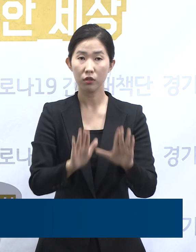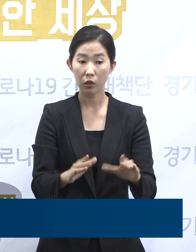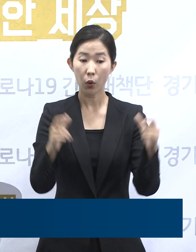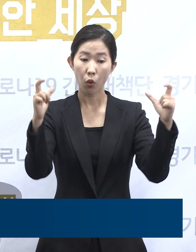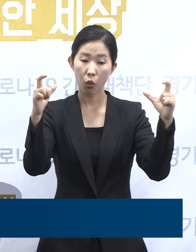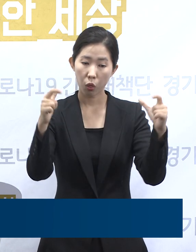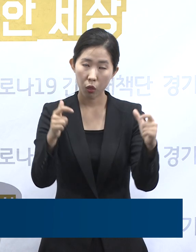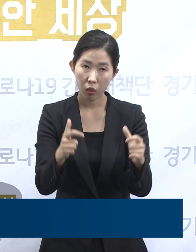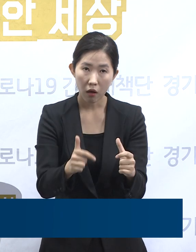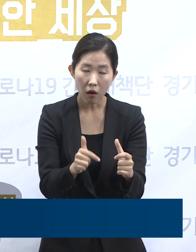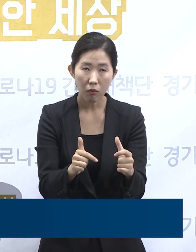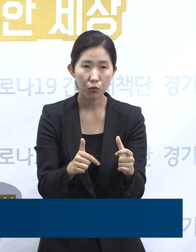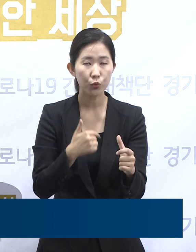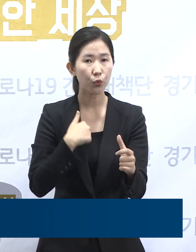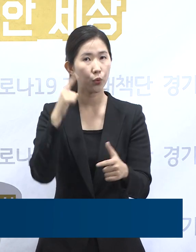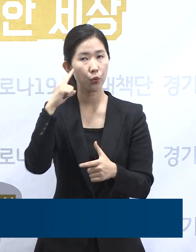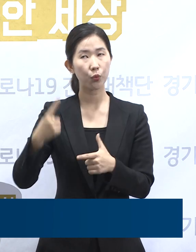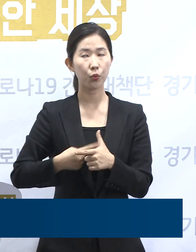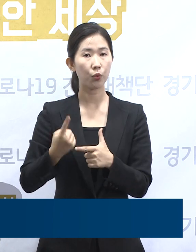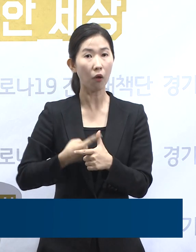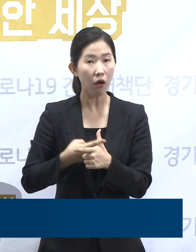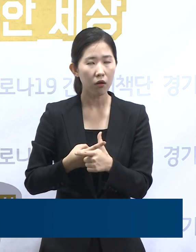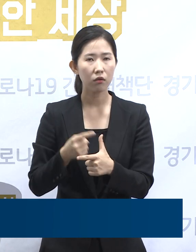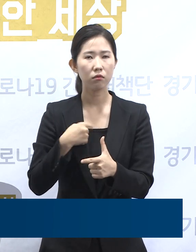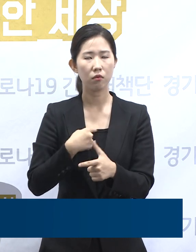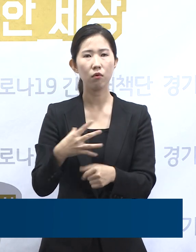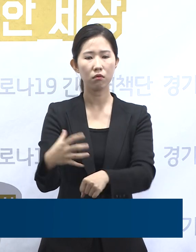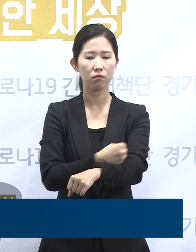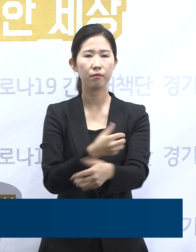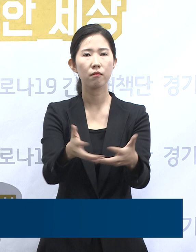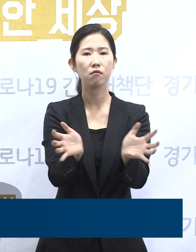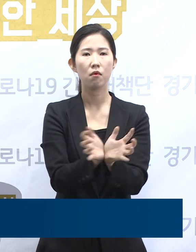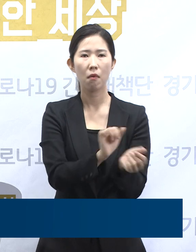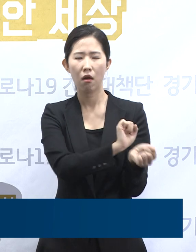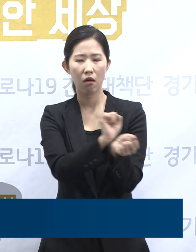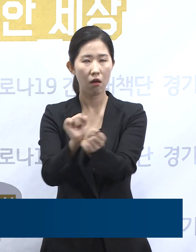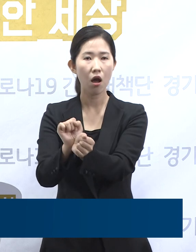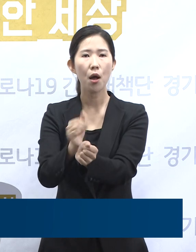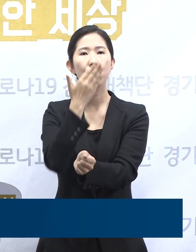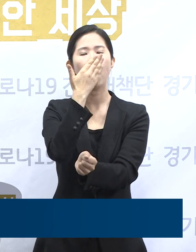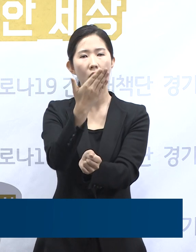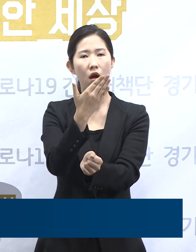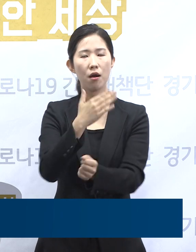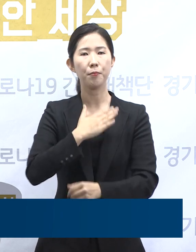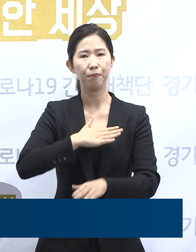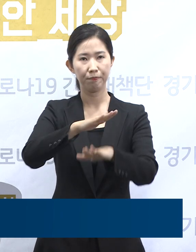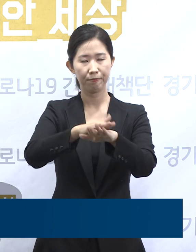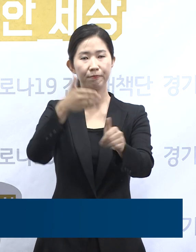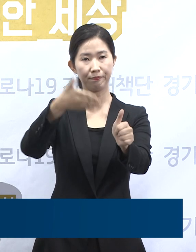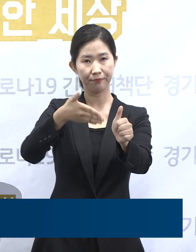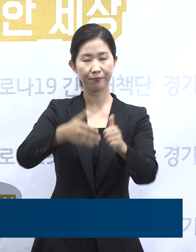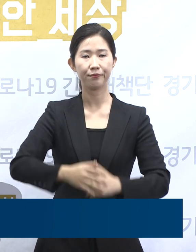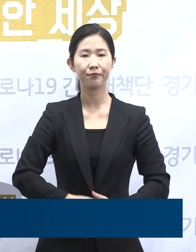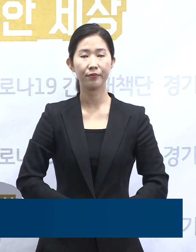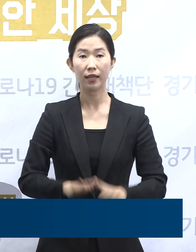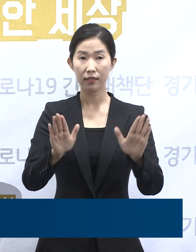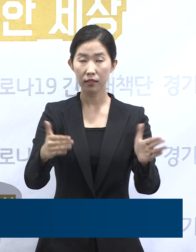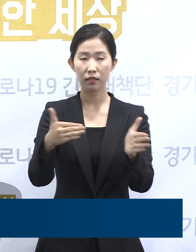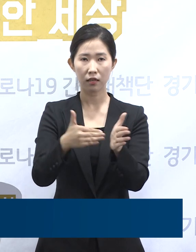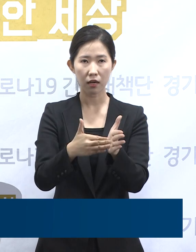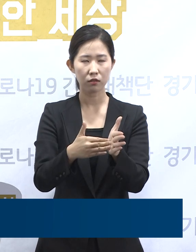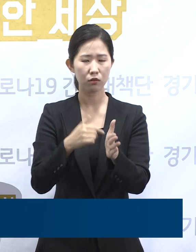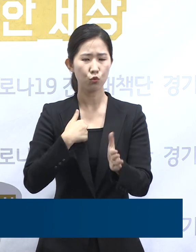순간의 방심이 가장 큰 집단감염 위험으로 되돌아올 수 있음을 유념해 주시기 바랍니다. 지금까지